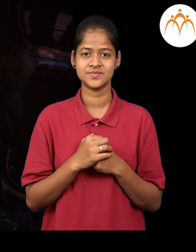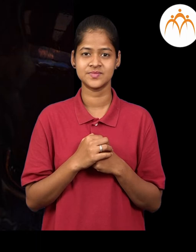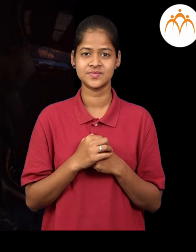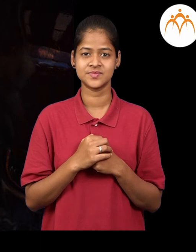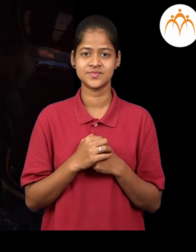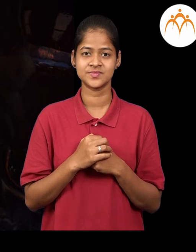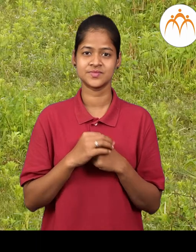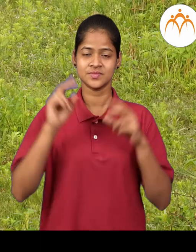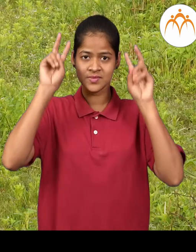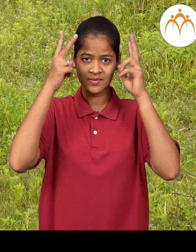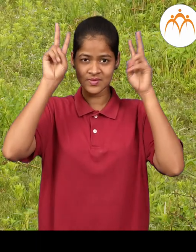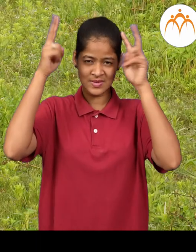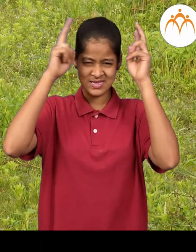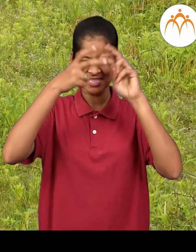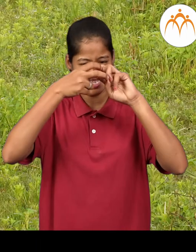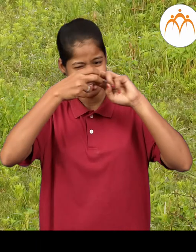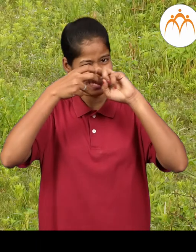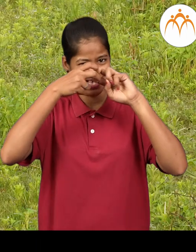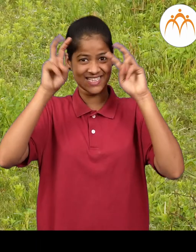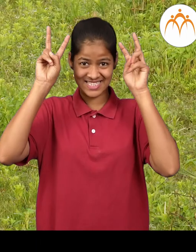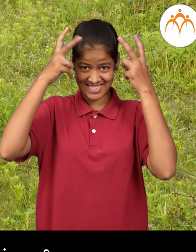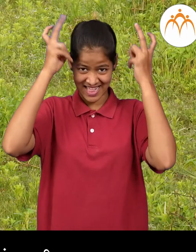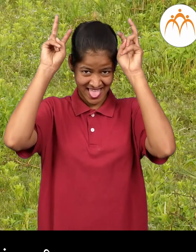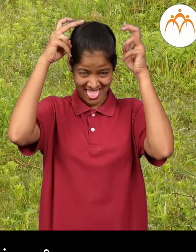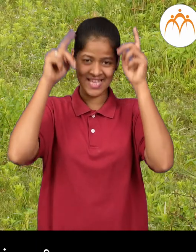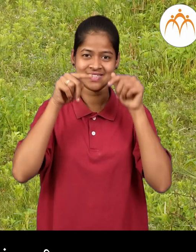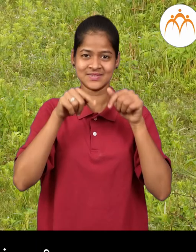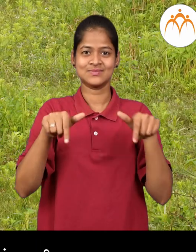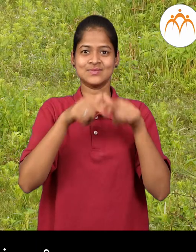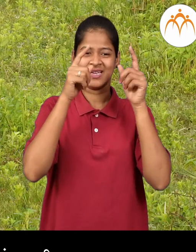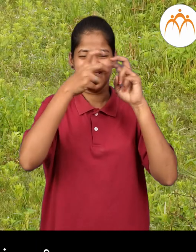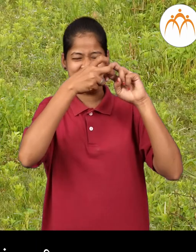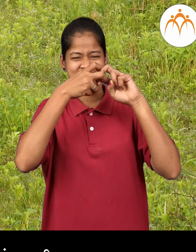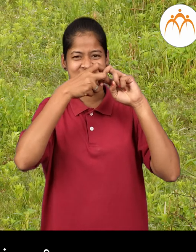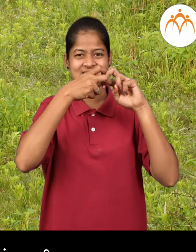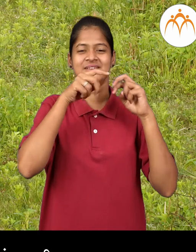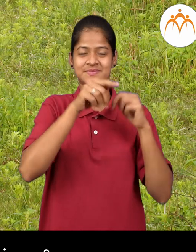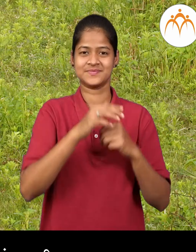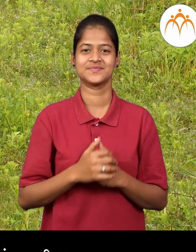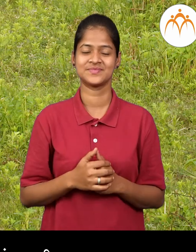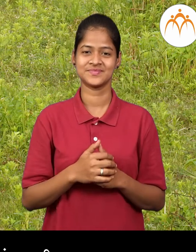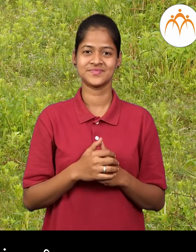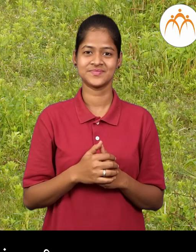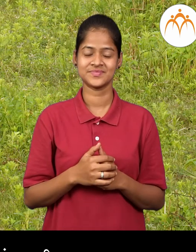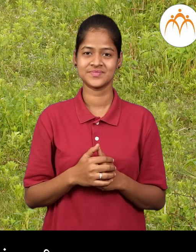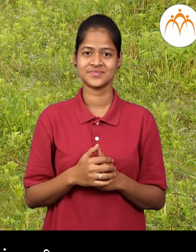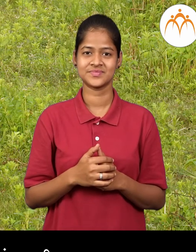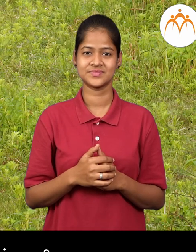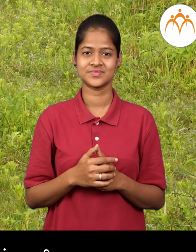सामबर सामबर आची शिंगे जाड़ाचा